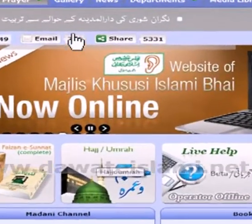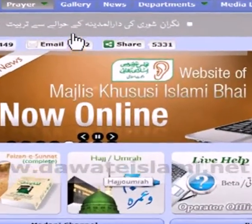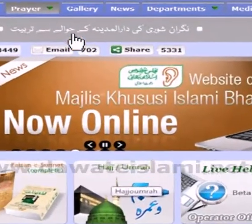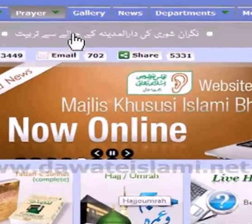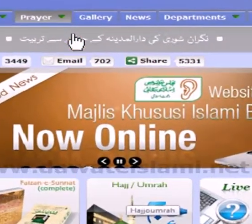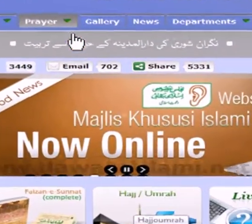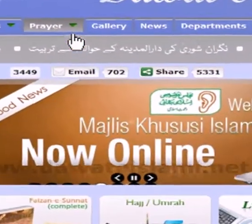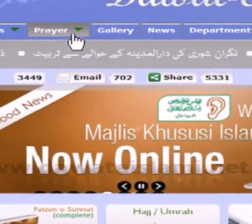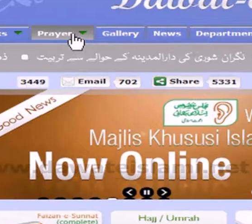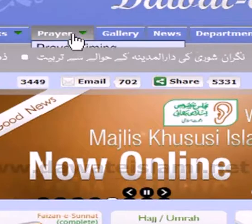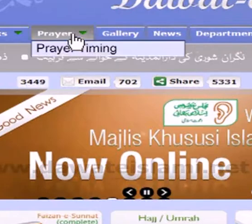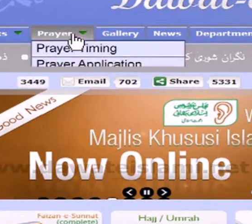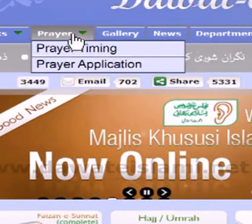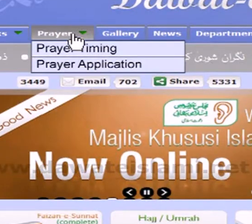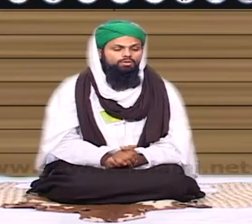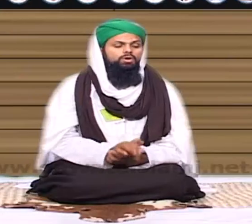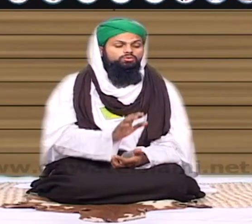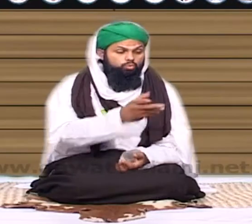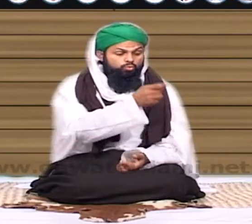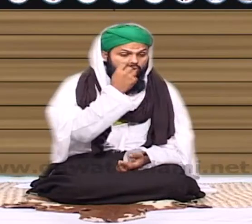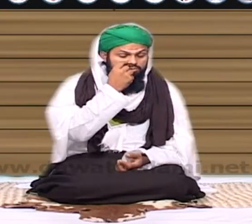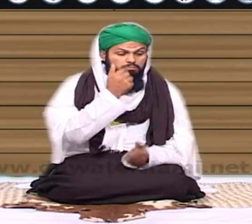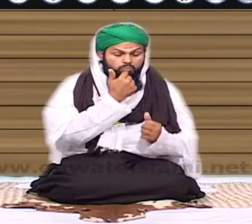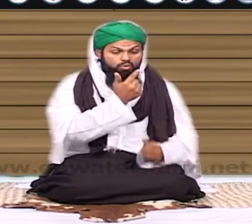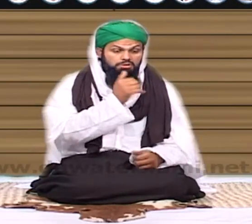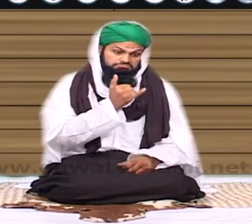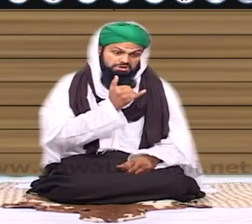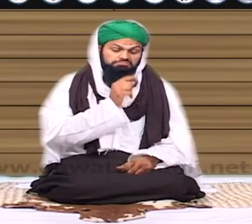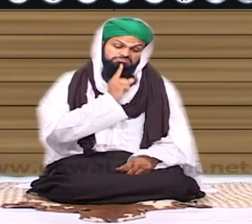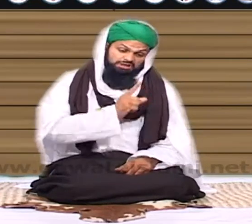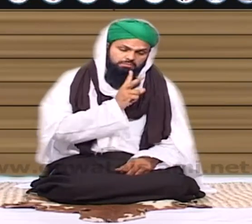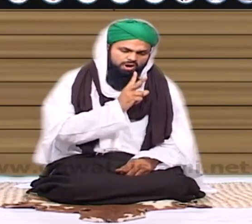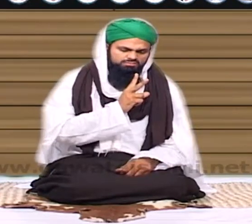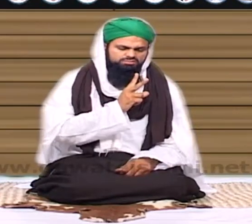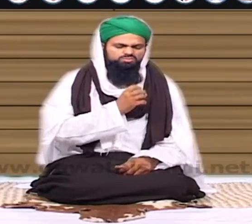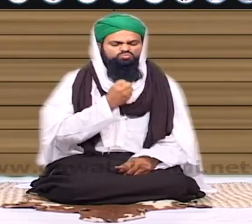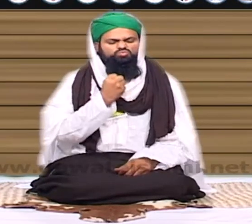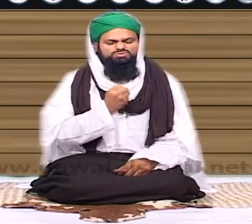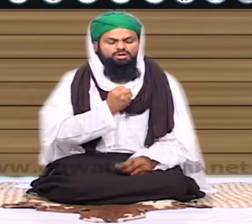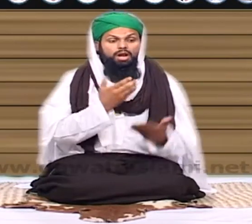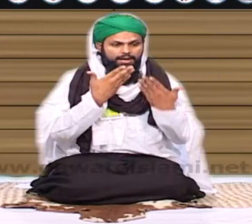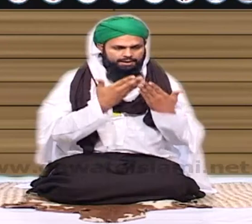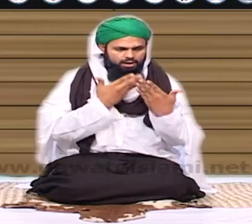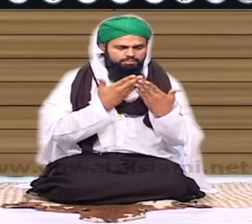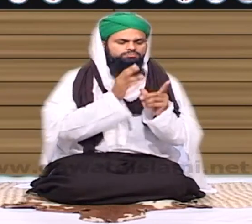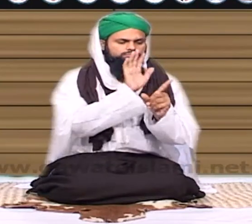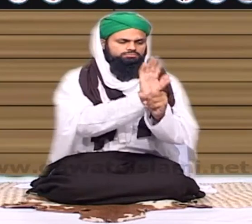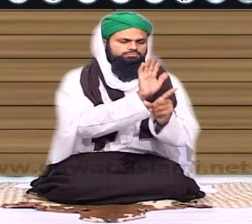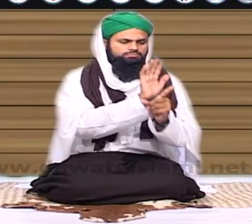طرح مطلب یہ بہت تخت مجرم ہو جائے گا جو ایسا کہے کہ حقیقت ہے تو کہنا تو بڑا دشوار ہے اہل علم ہے تو اس کو